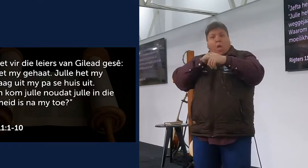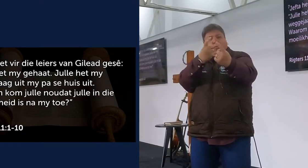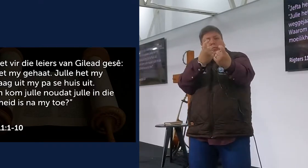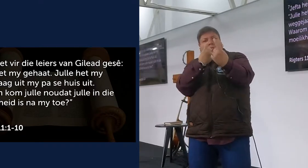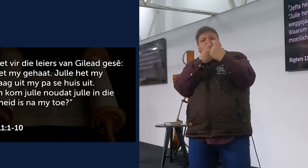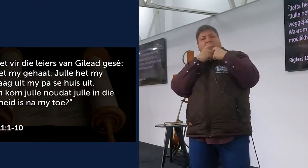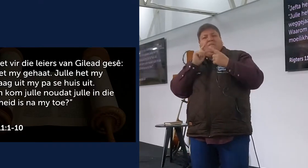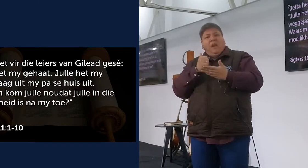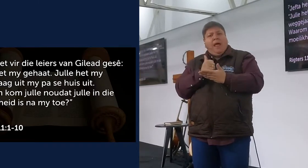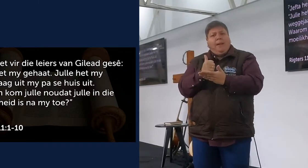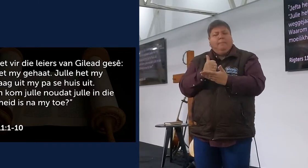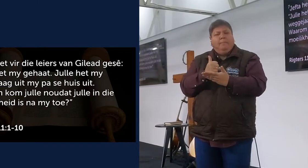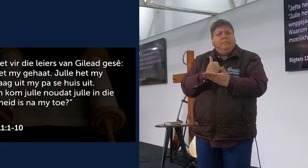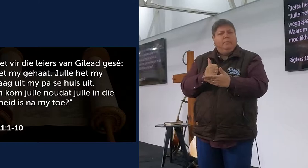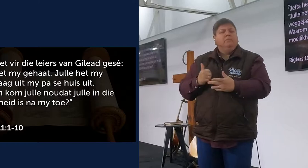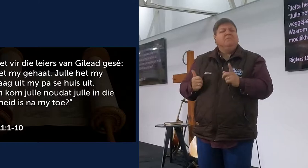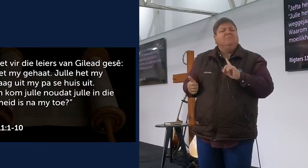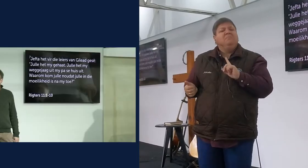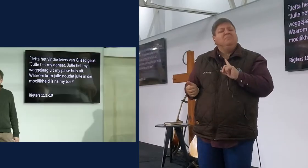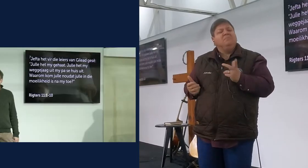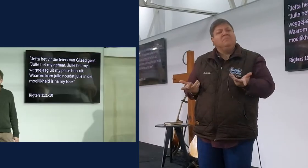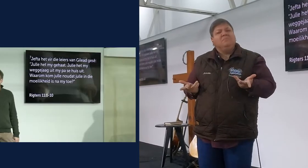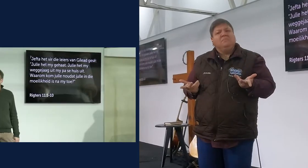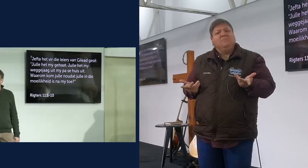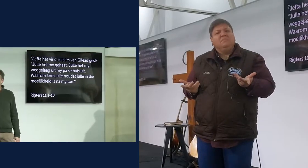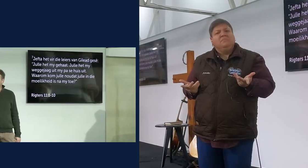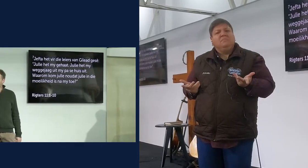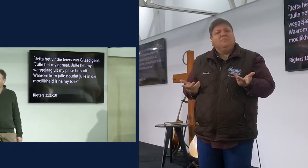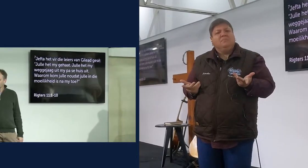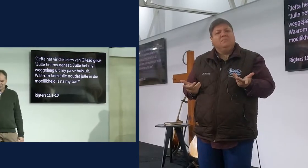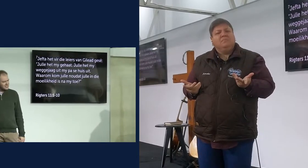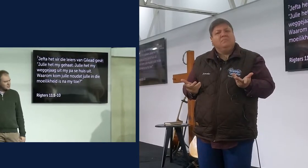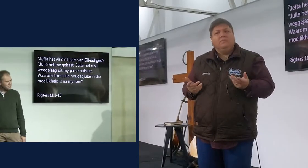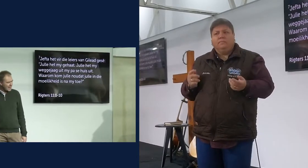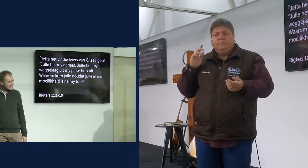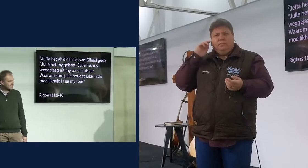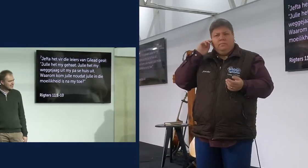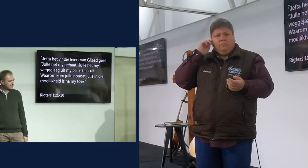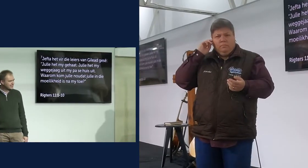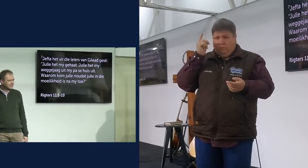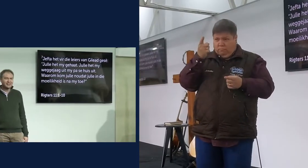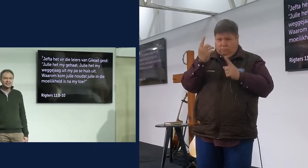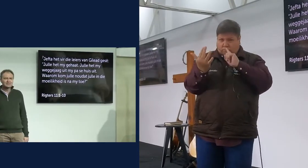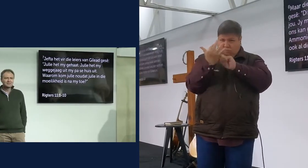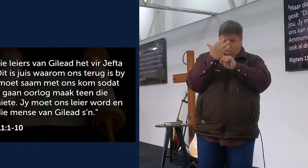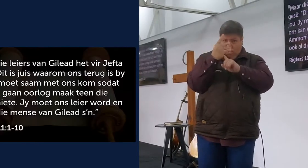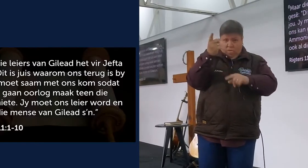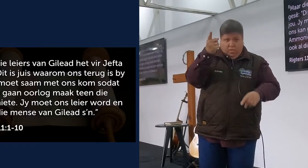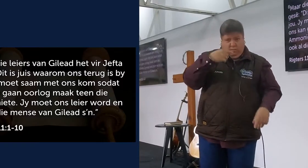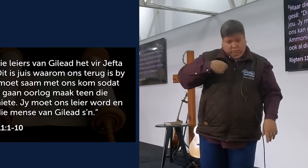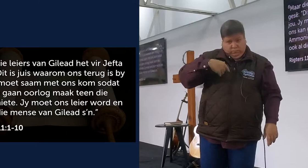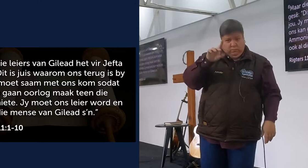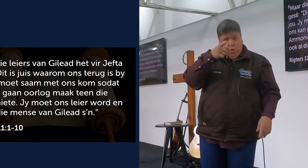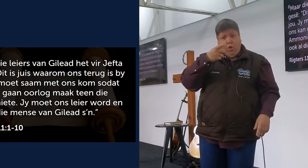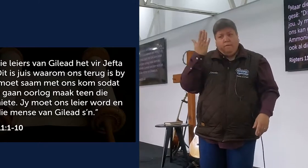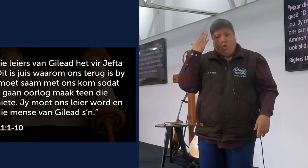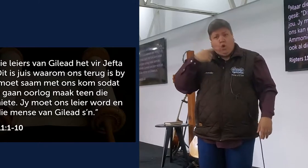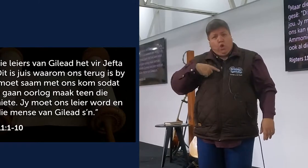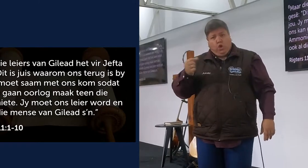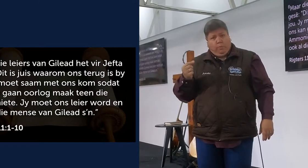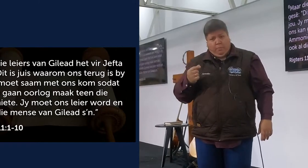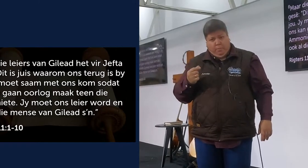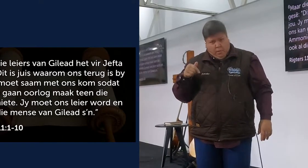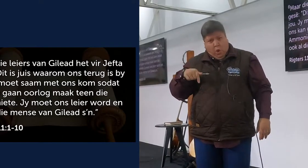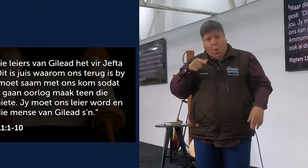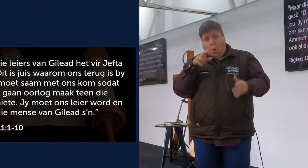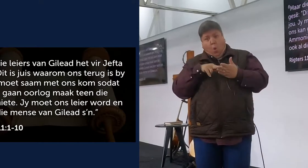na my toe, wil ek ook moes weet, jy ook, nee, dit is audacity, denk jy nie, maar hy het hulle mooi aangesprek,